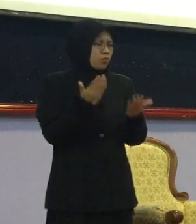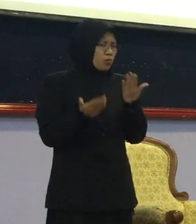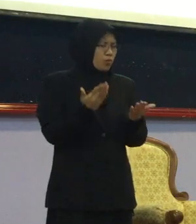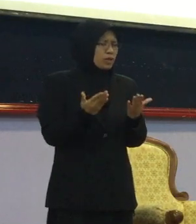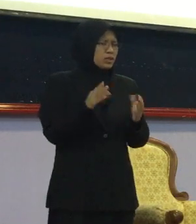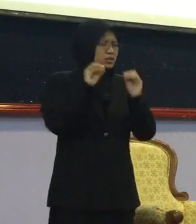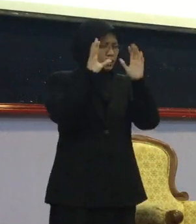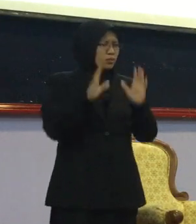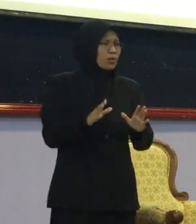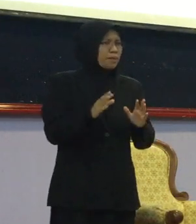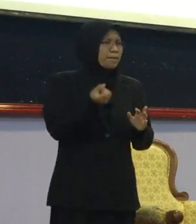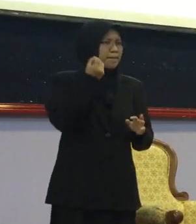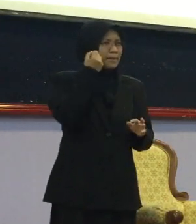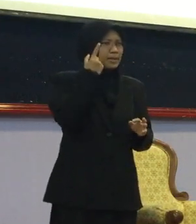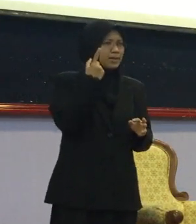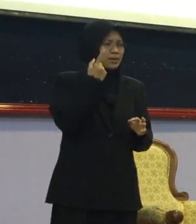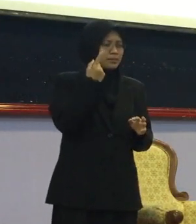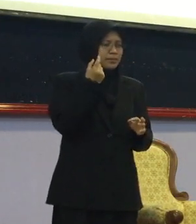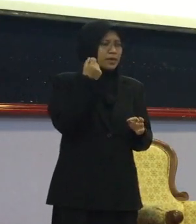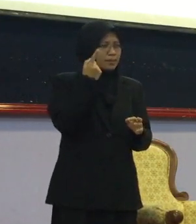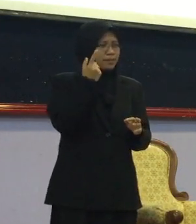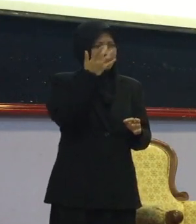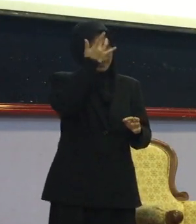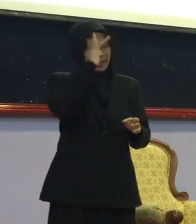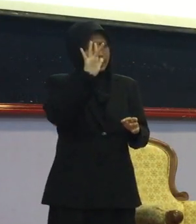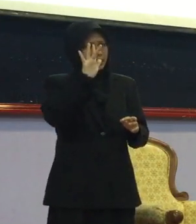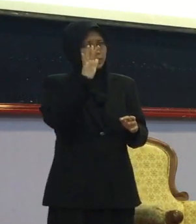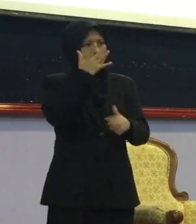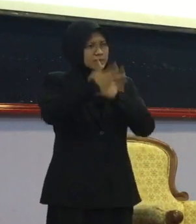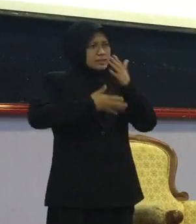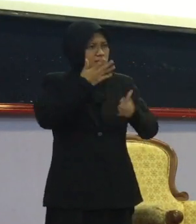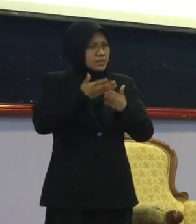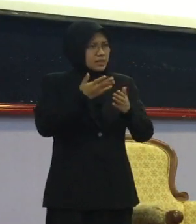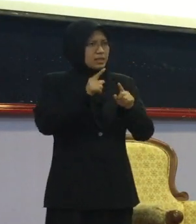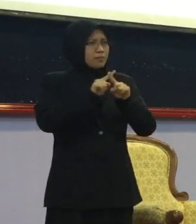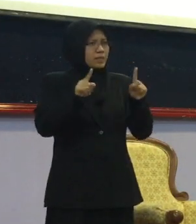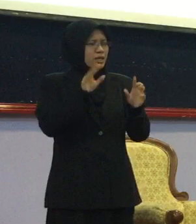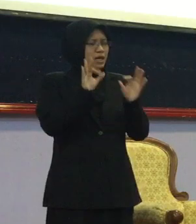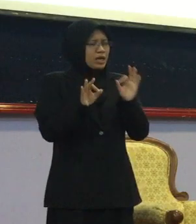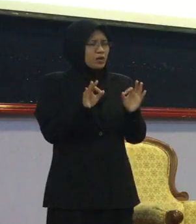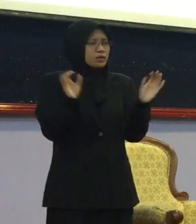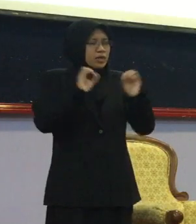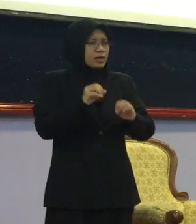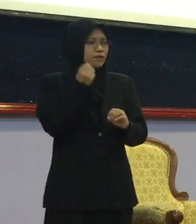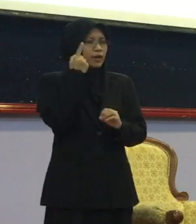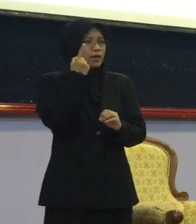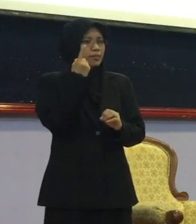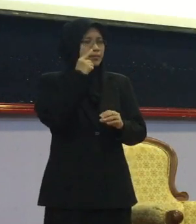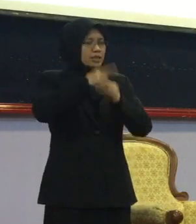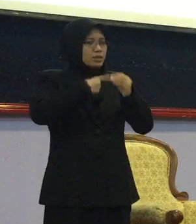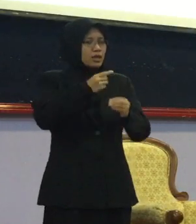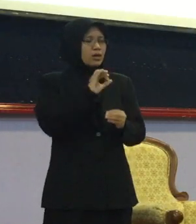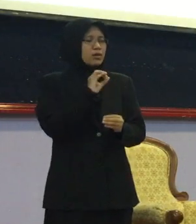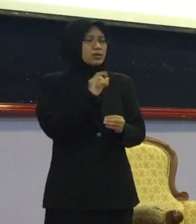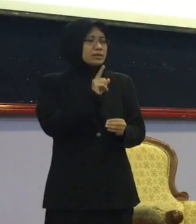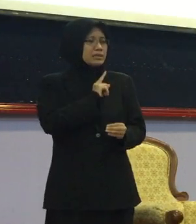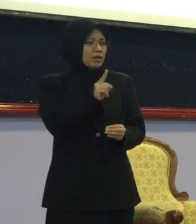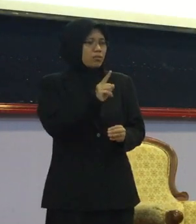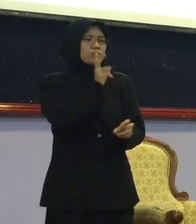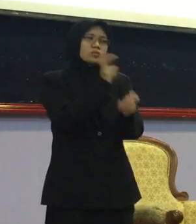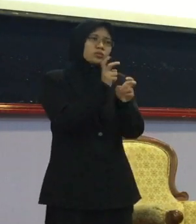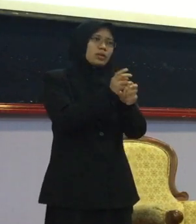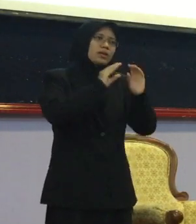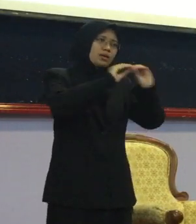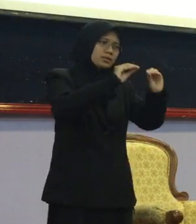Bahasa-bahasa Isyarat ke apa Nak ajar Tapi kalau dia sendiri Tak ada pengayatan Ataupun kefahaman Bintang Islam Susah juga Kan Nak ajar